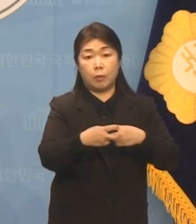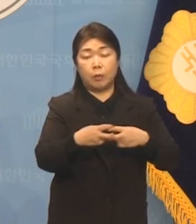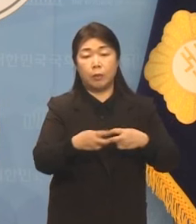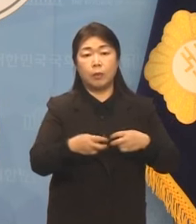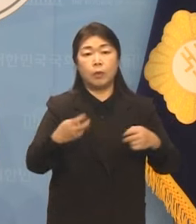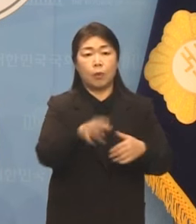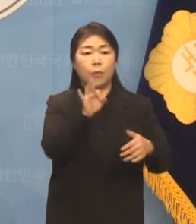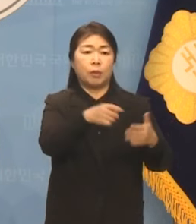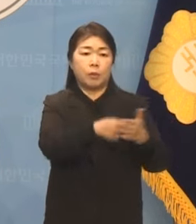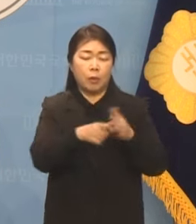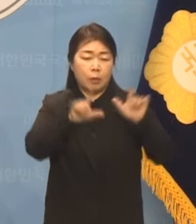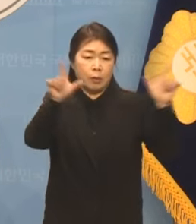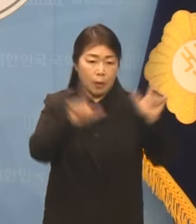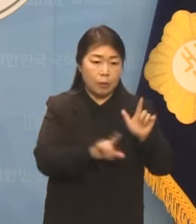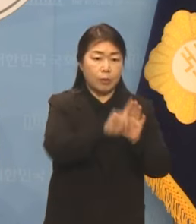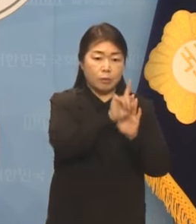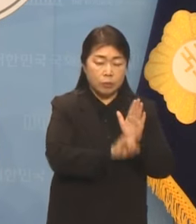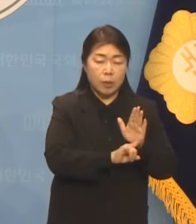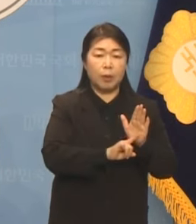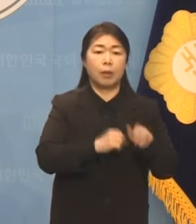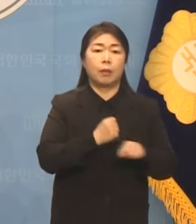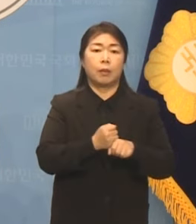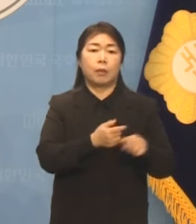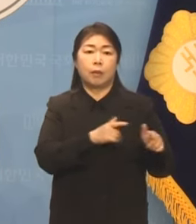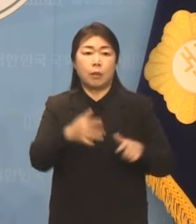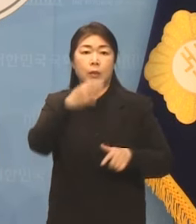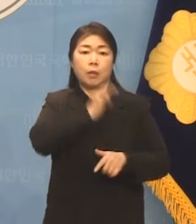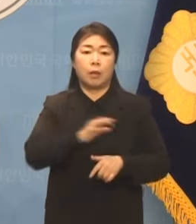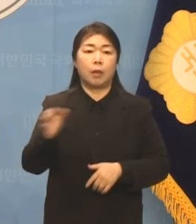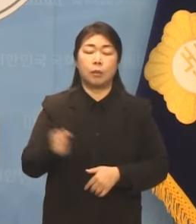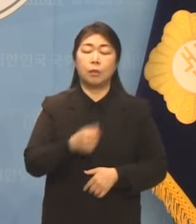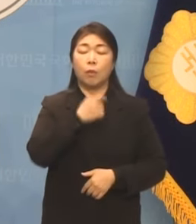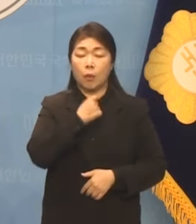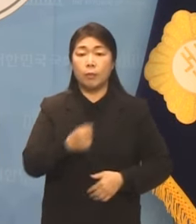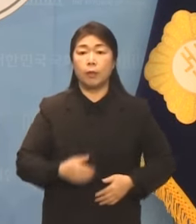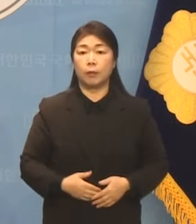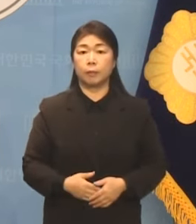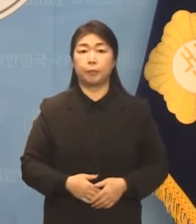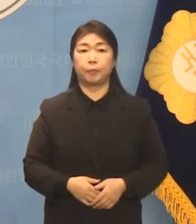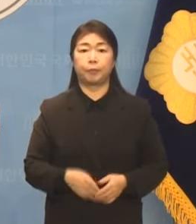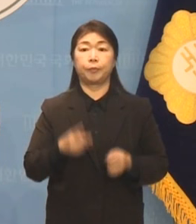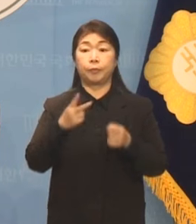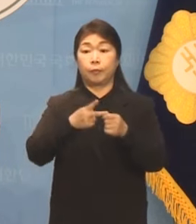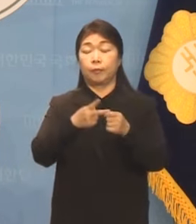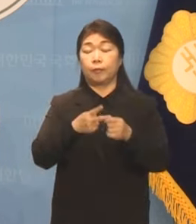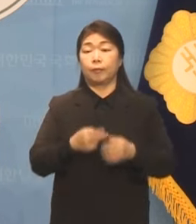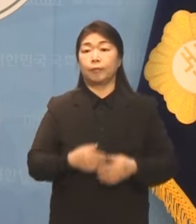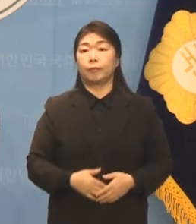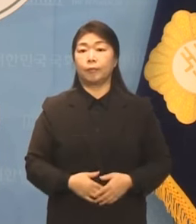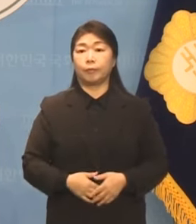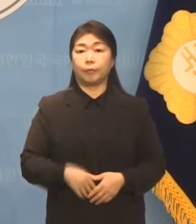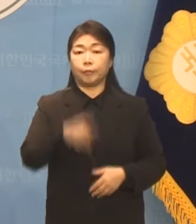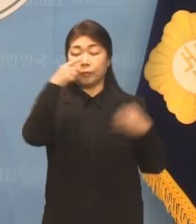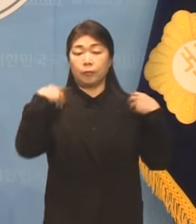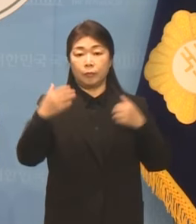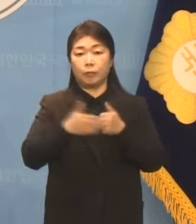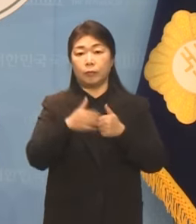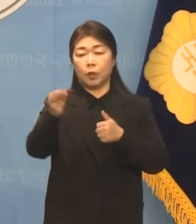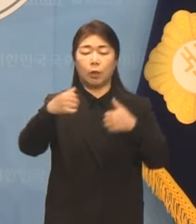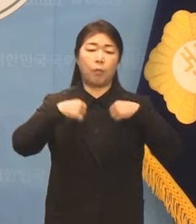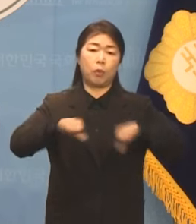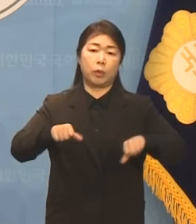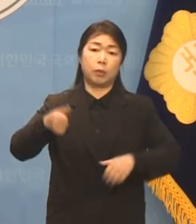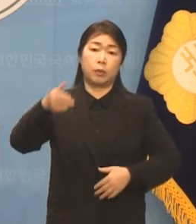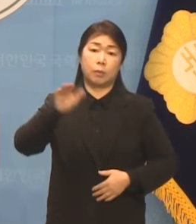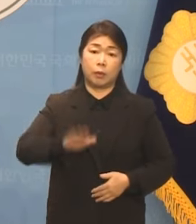교통비 절감, 세 마리 토끼를 모두 잡길 바랍니다. 두 번째입니다. 정부 지원금 포기에도